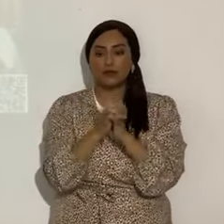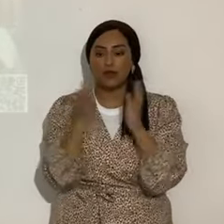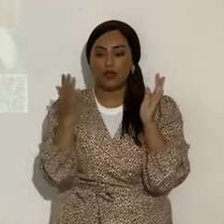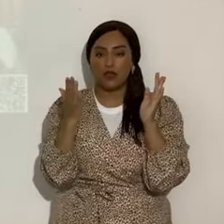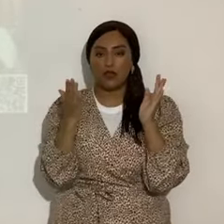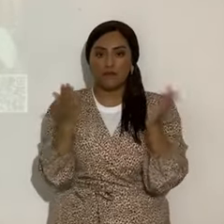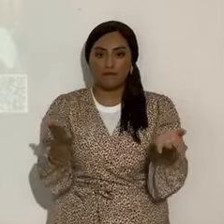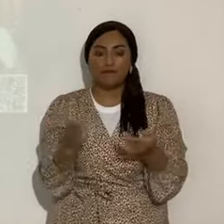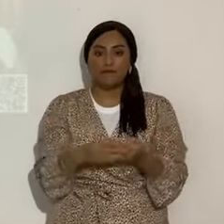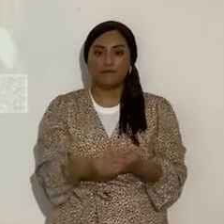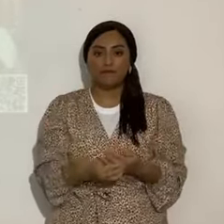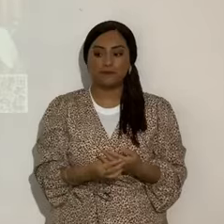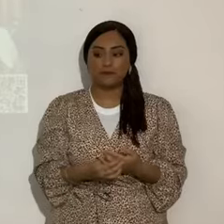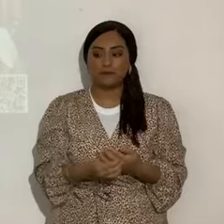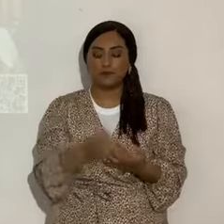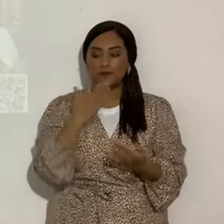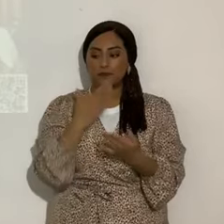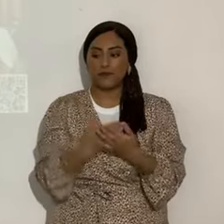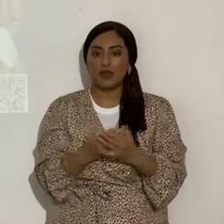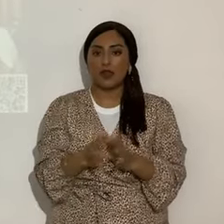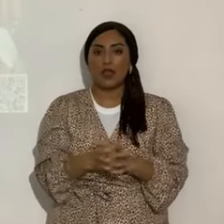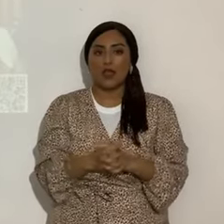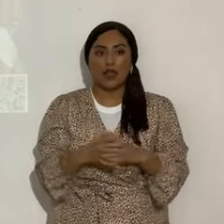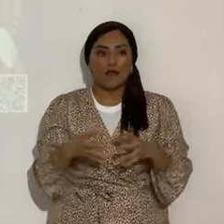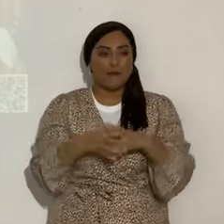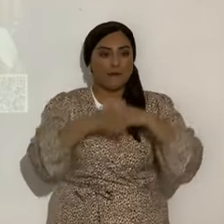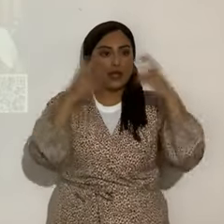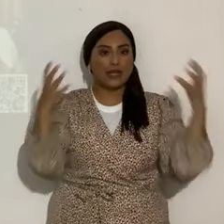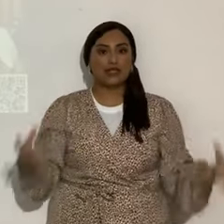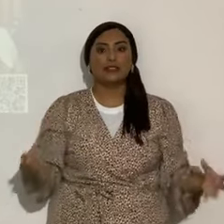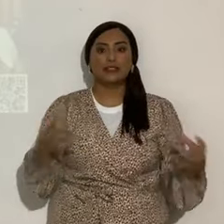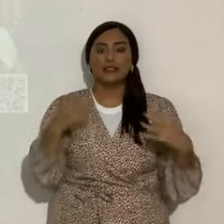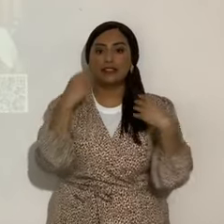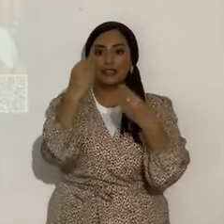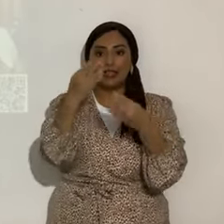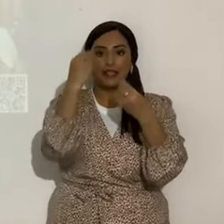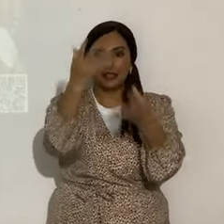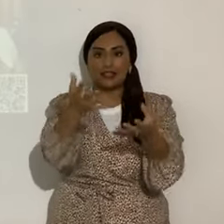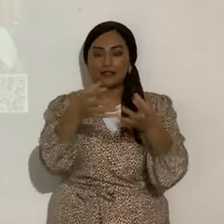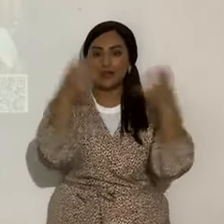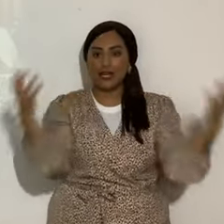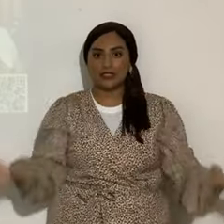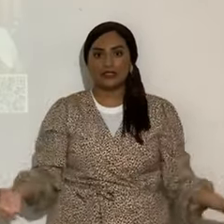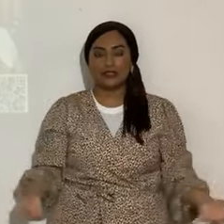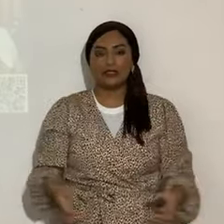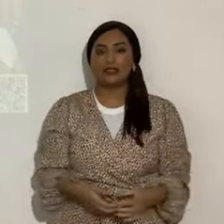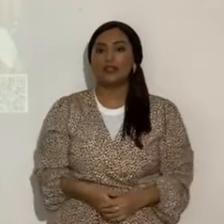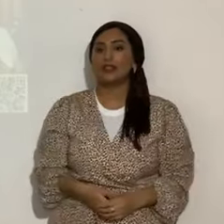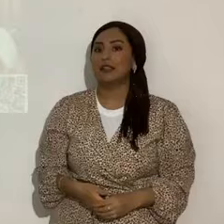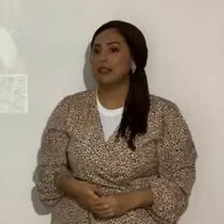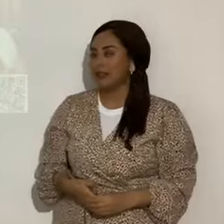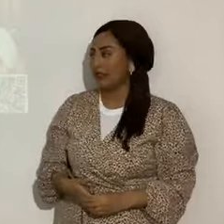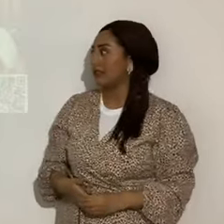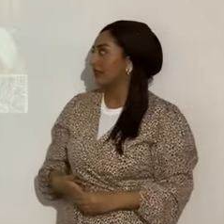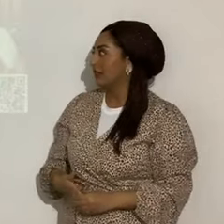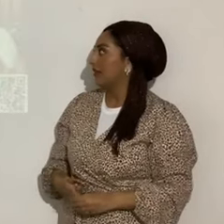amados ajín, tengo tantas cosas que decirles, tremendo, ¿verdad? Porque hay muchas cosas que están